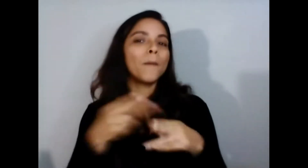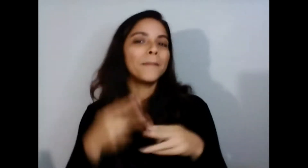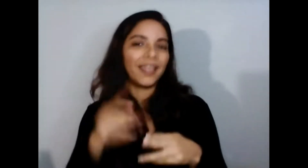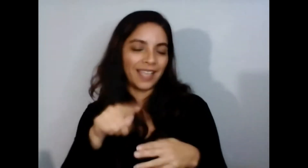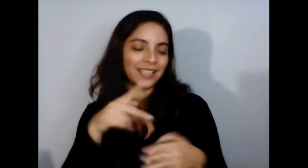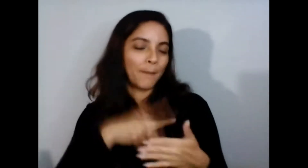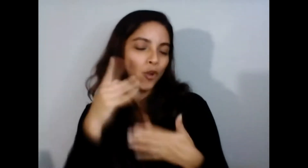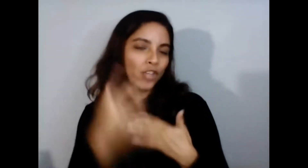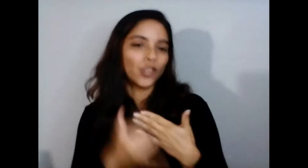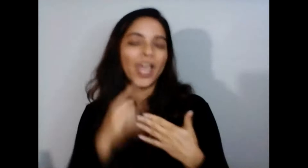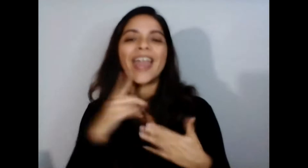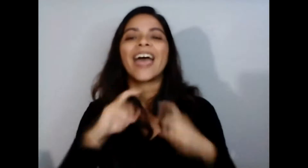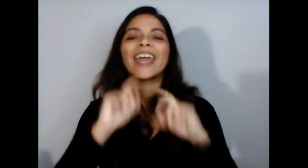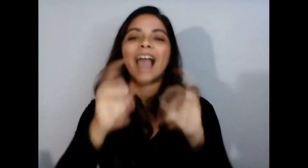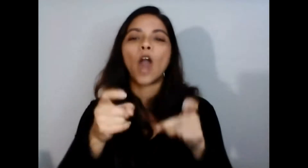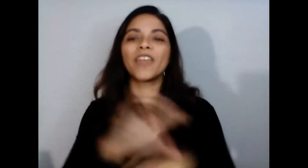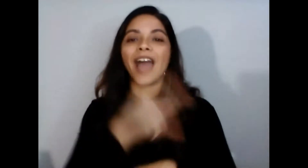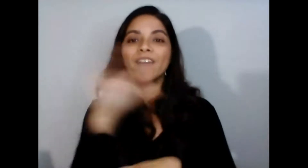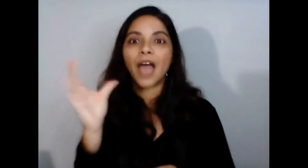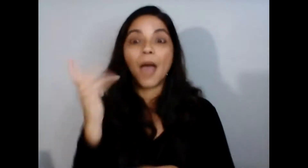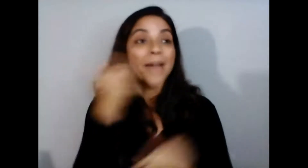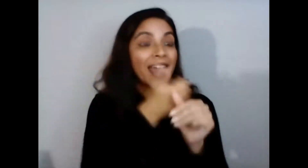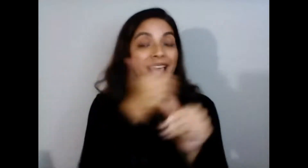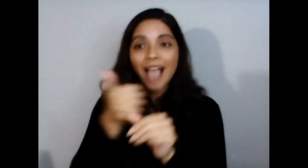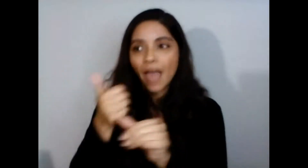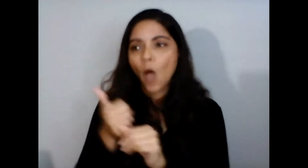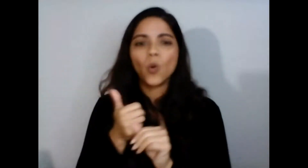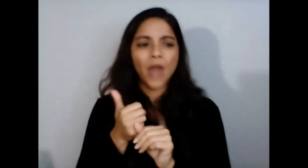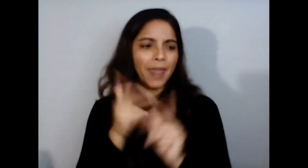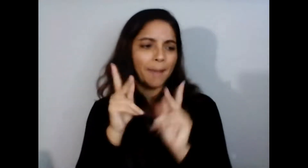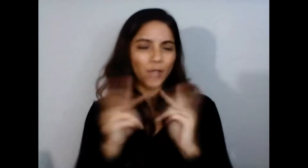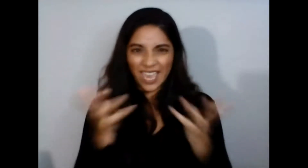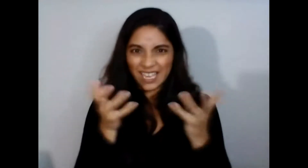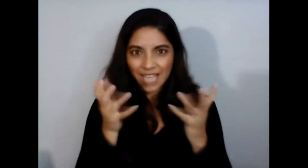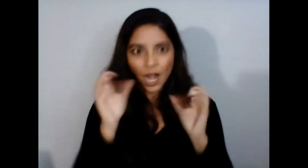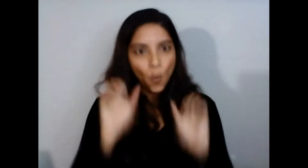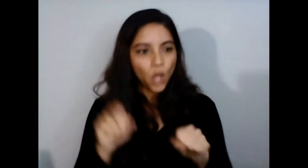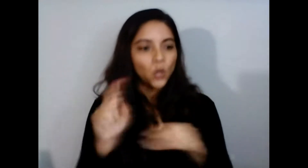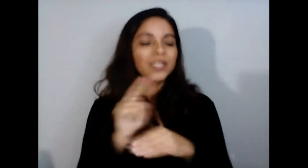y era para todo el mundo lo subimos en la plataforma de facebook pero también lo pusimos a nuestros adultos